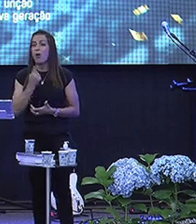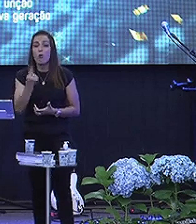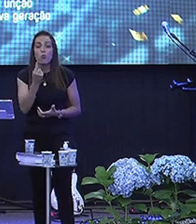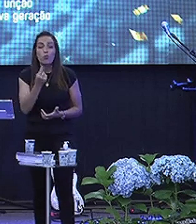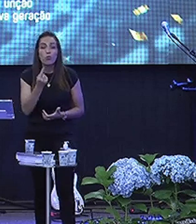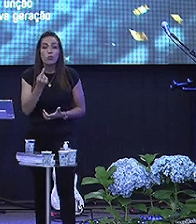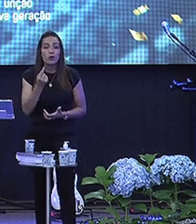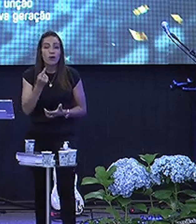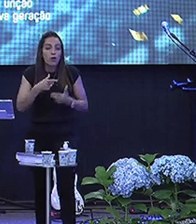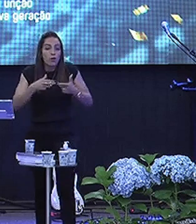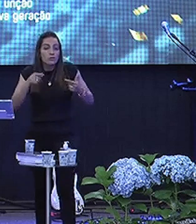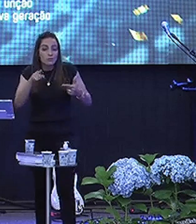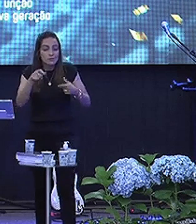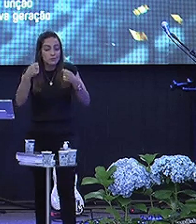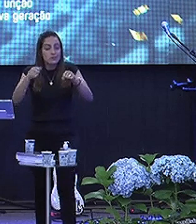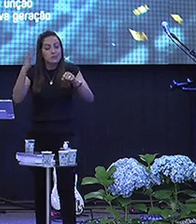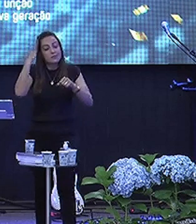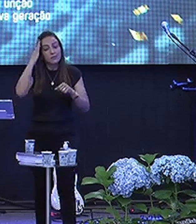Coisa que você Precisa saber